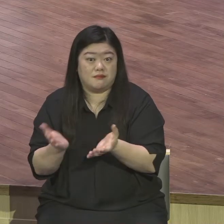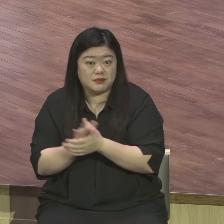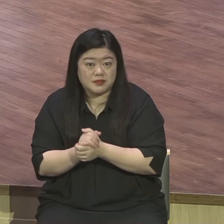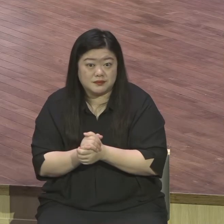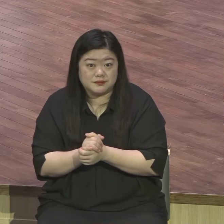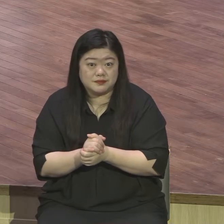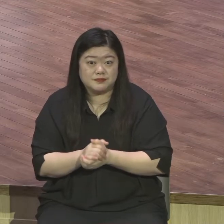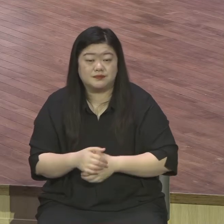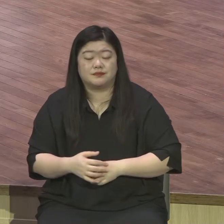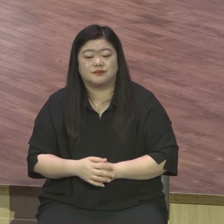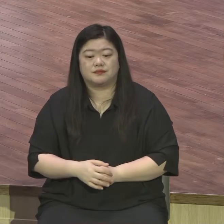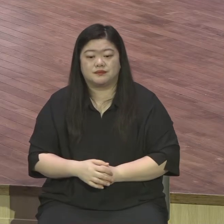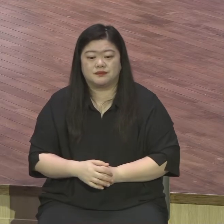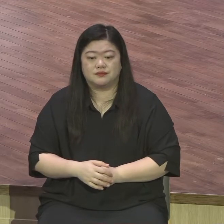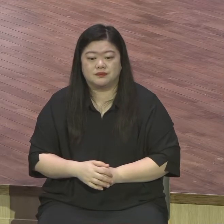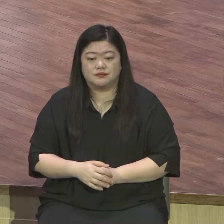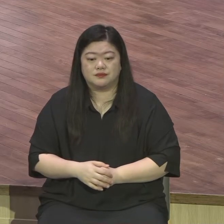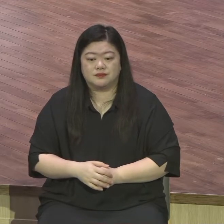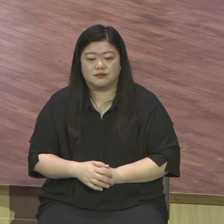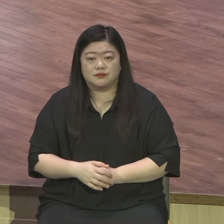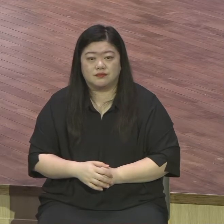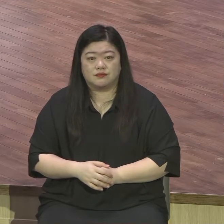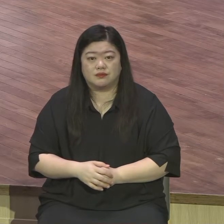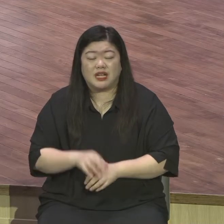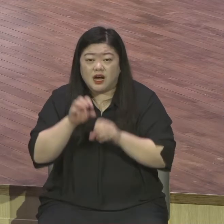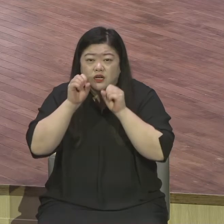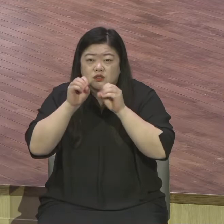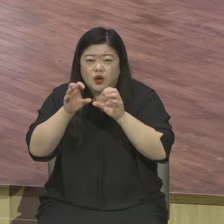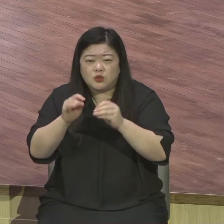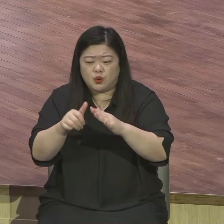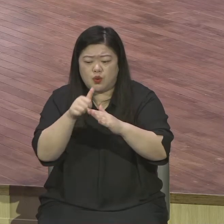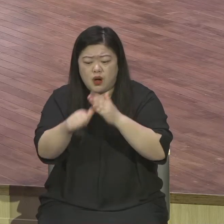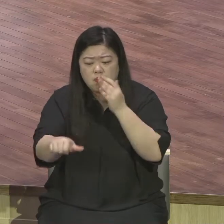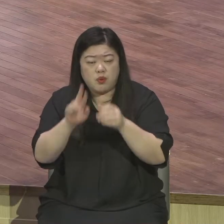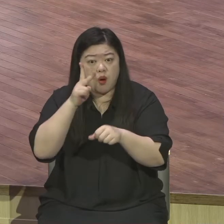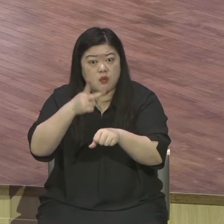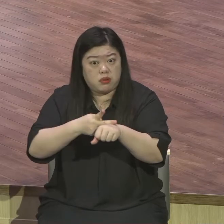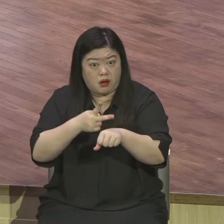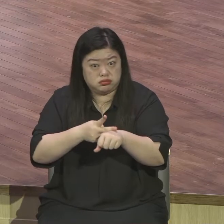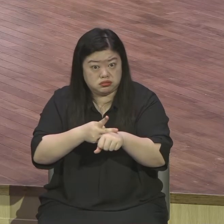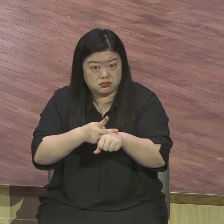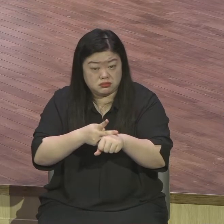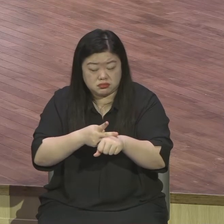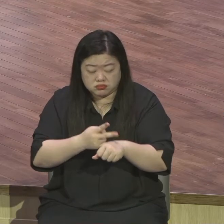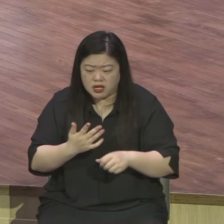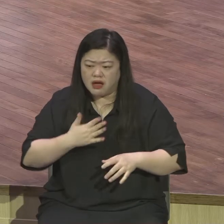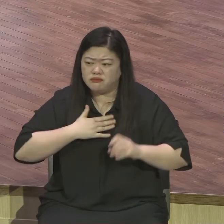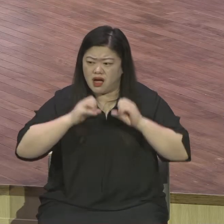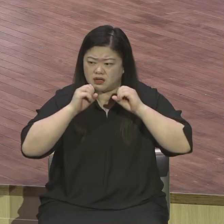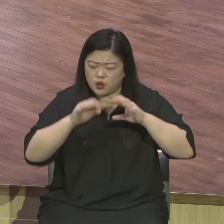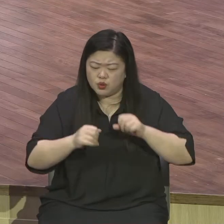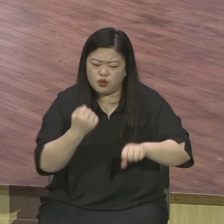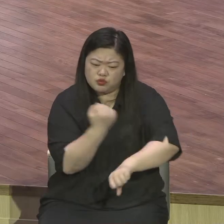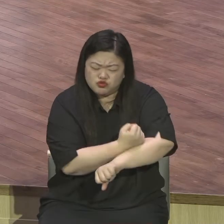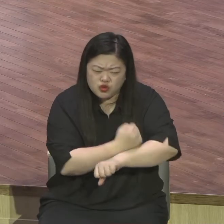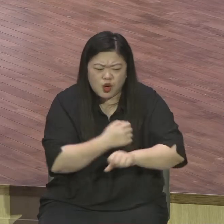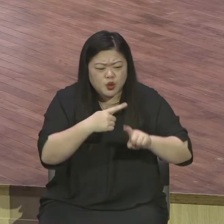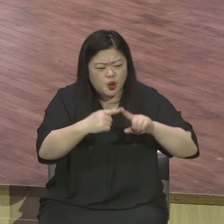천하의 이 전도자 바울이 바로 하나님의 은혜라 나의 나된 것은 하나님의 은혜라 여기